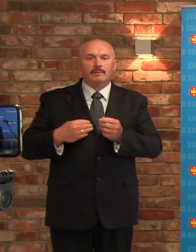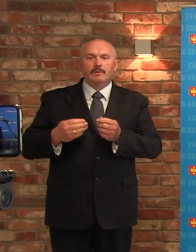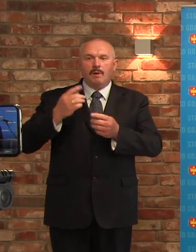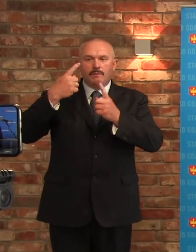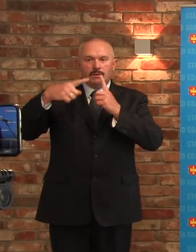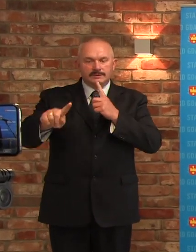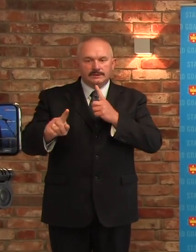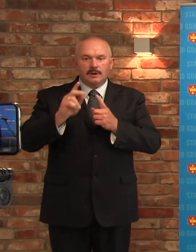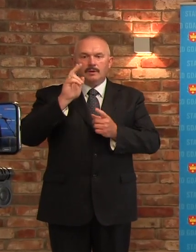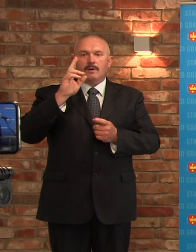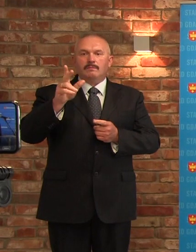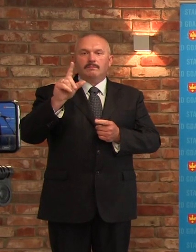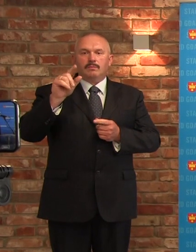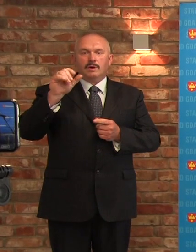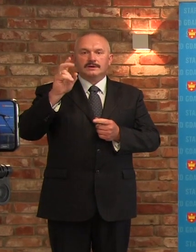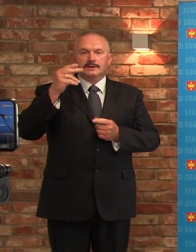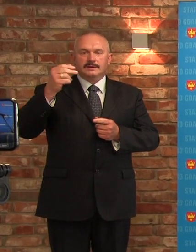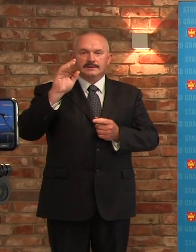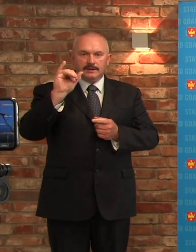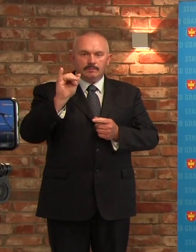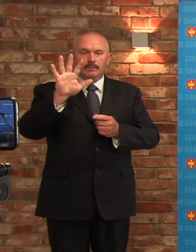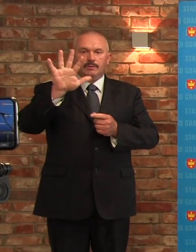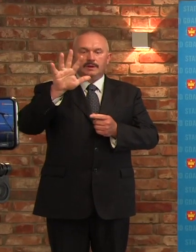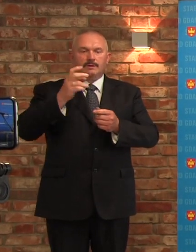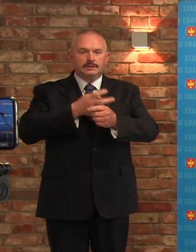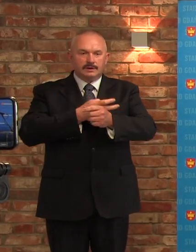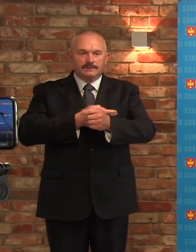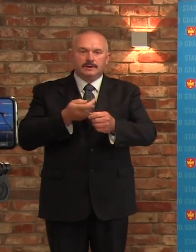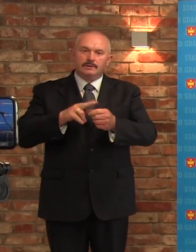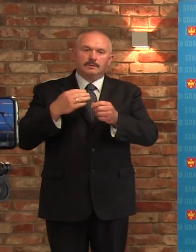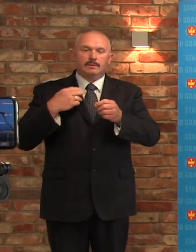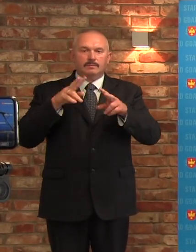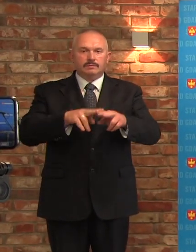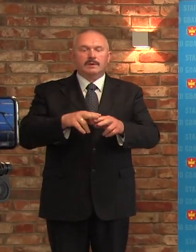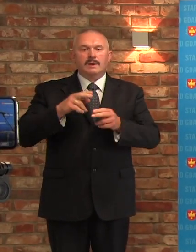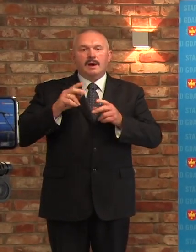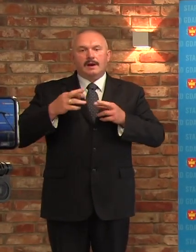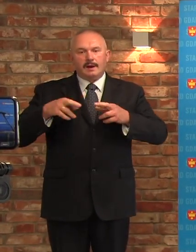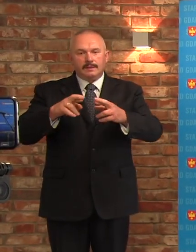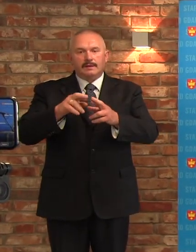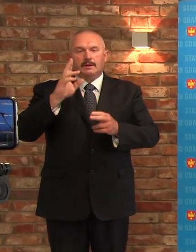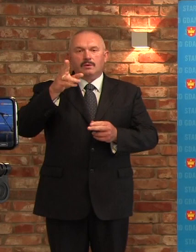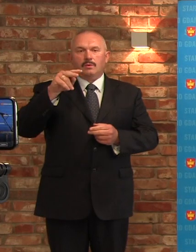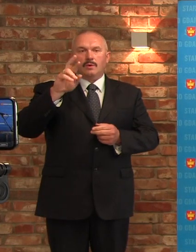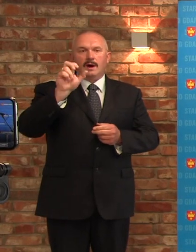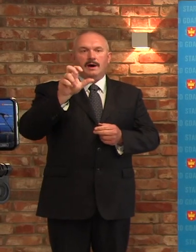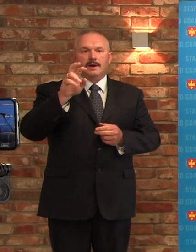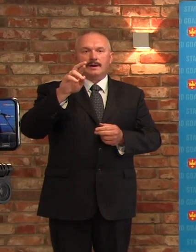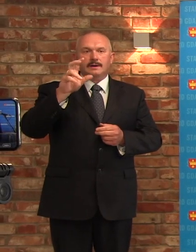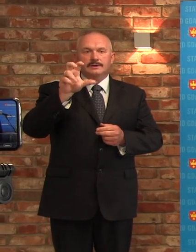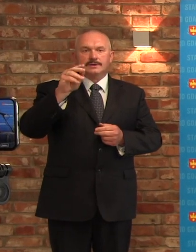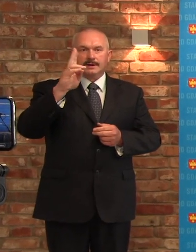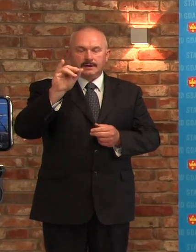poseł Kacper Płażyński 5 czerwca, w której uczestniczyli pan radny Sebastian Kucharczyk oraz prezes